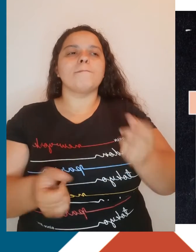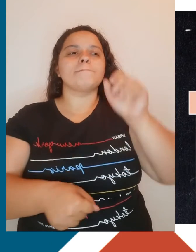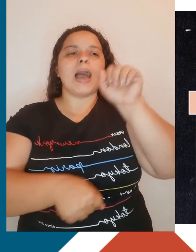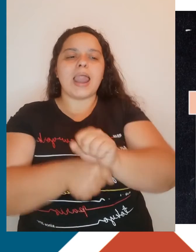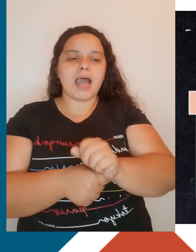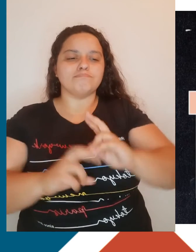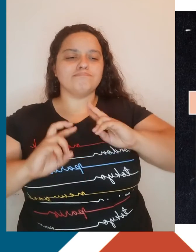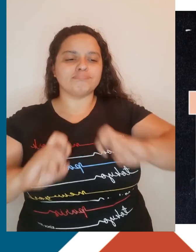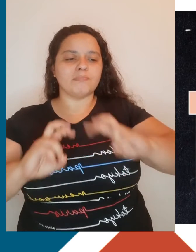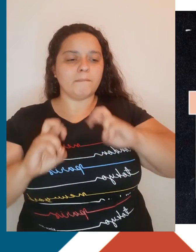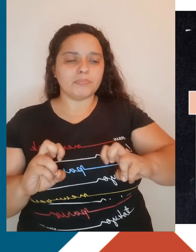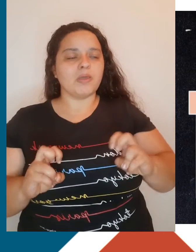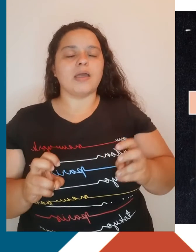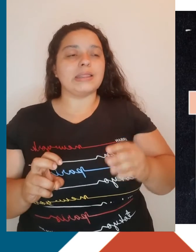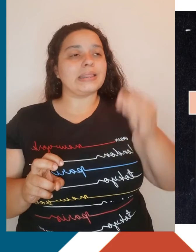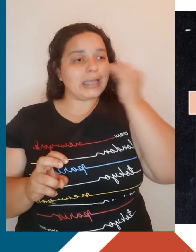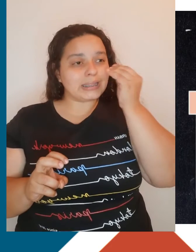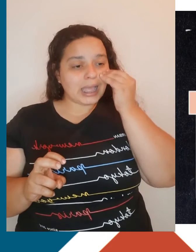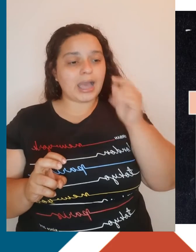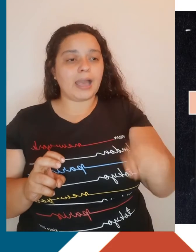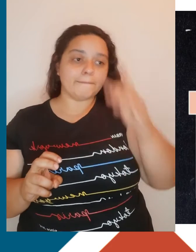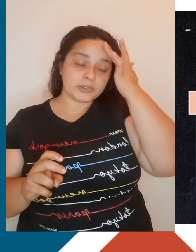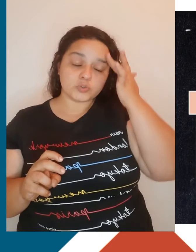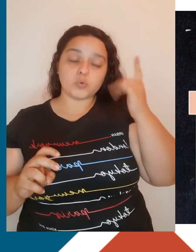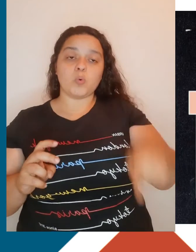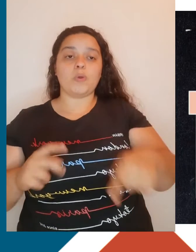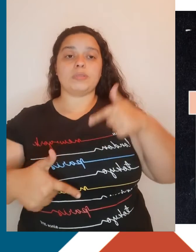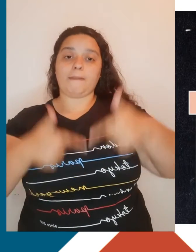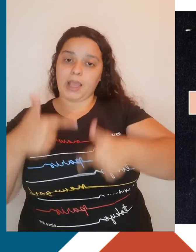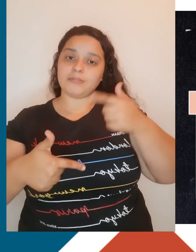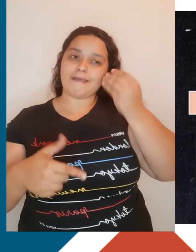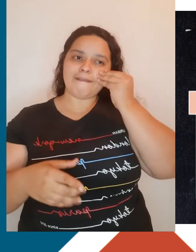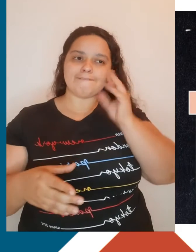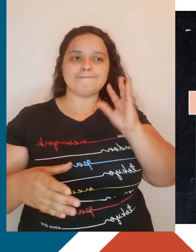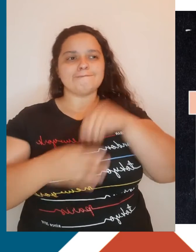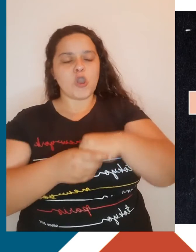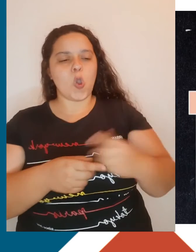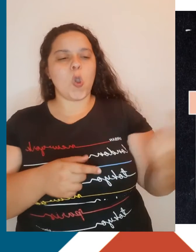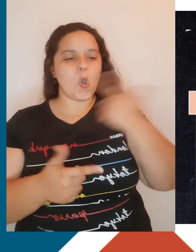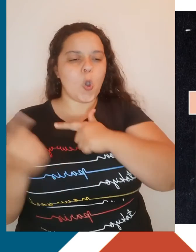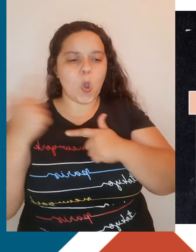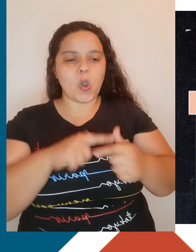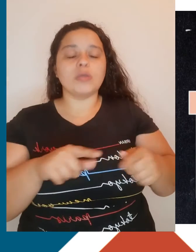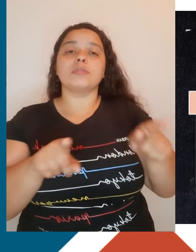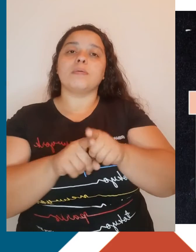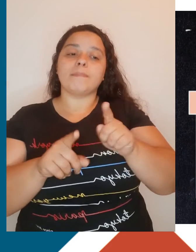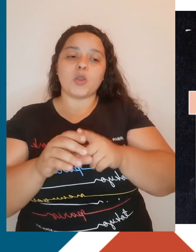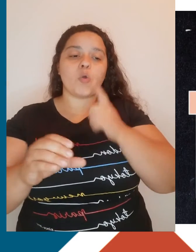poder e dos meios de produção pelos trabalhadores, e a instalação de um regime comunista, sem classes,